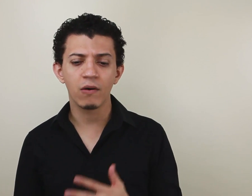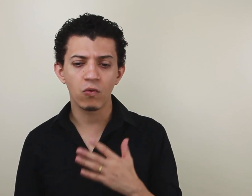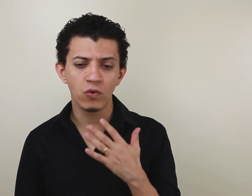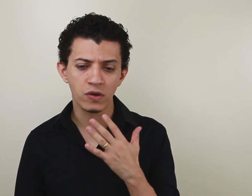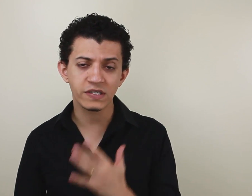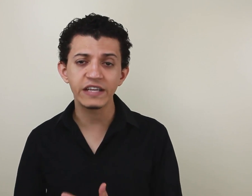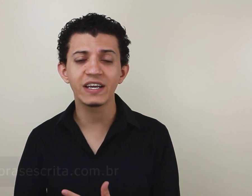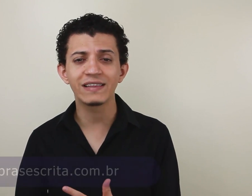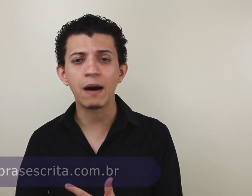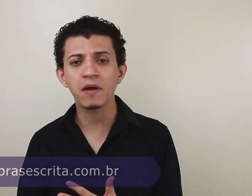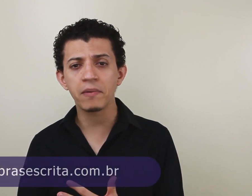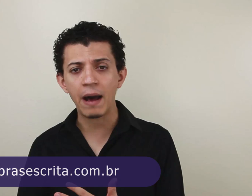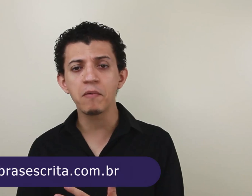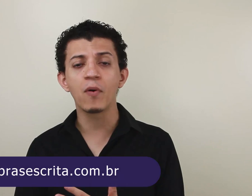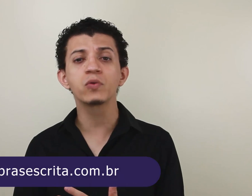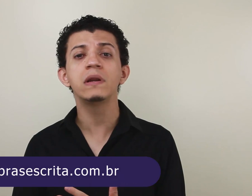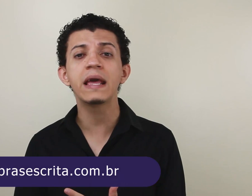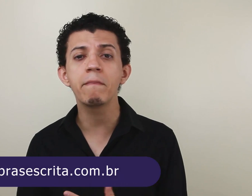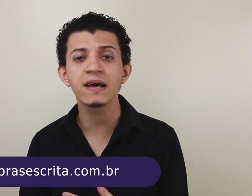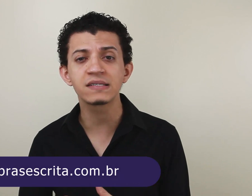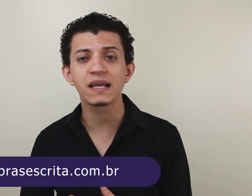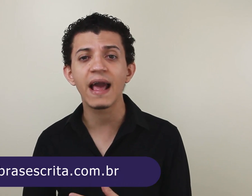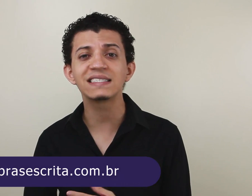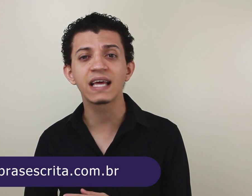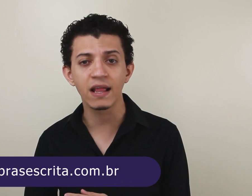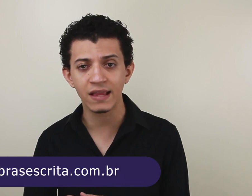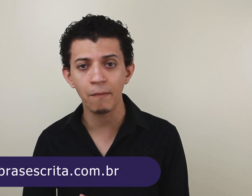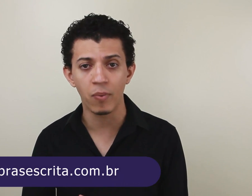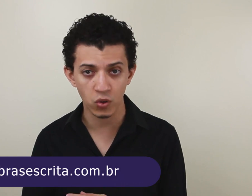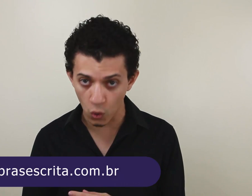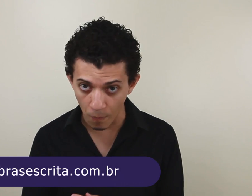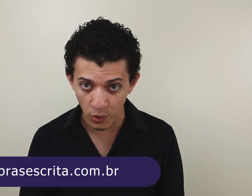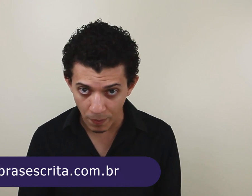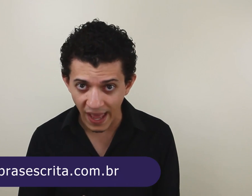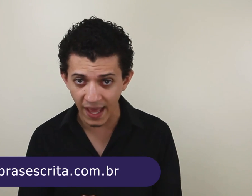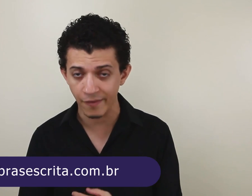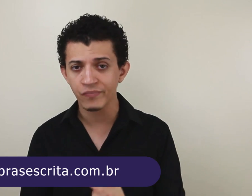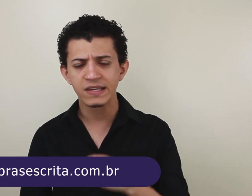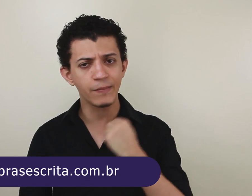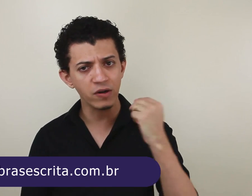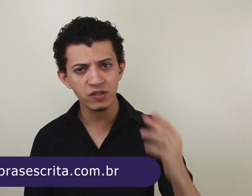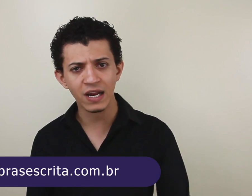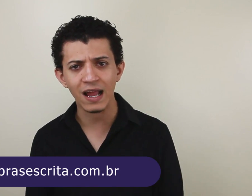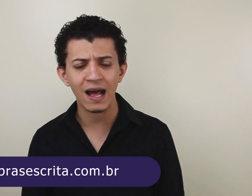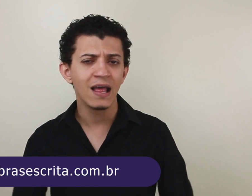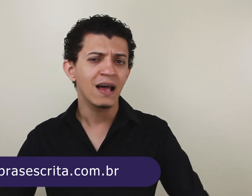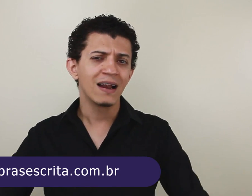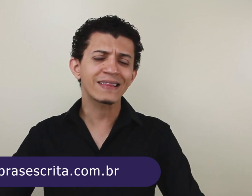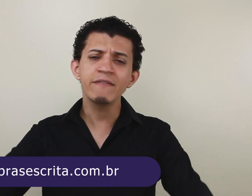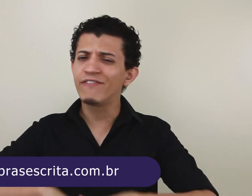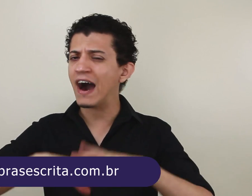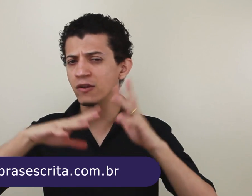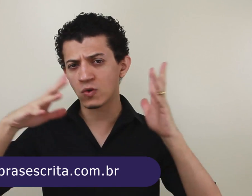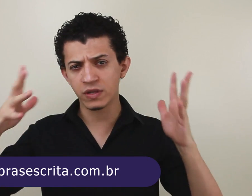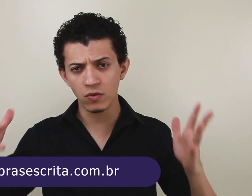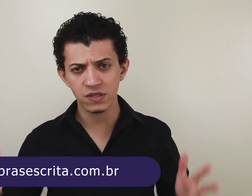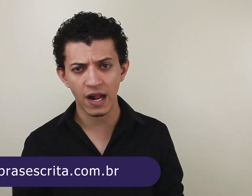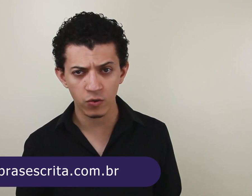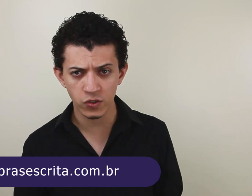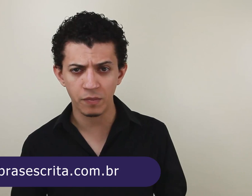O nosso site é www.librasescrita.com.br Você pode entrar lá. Ela tem vários conteúdos gratuitos